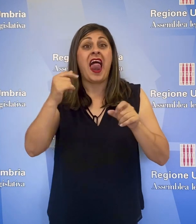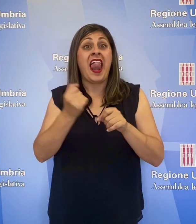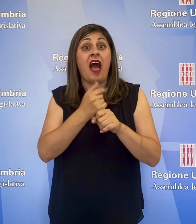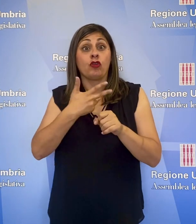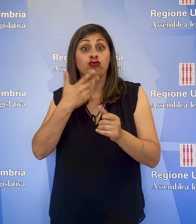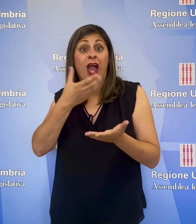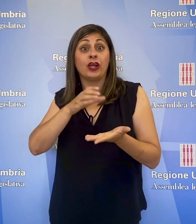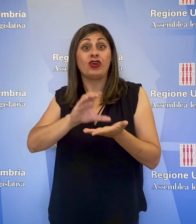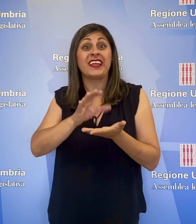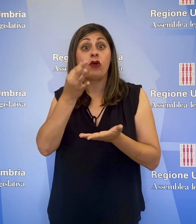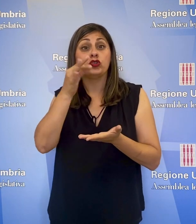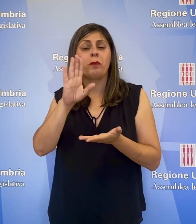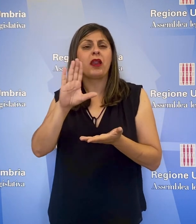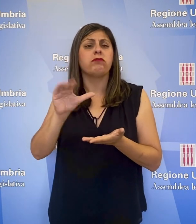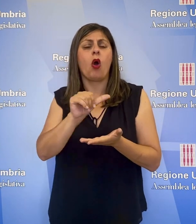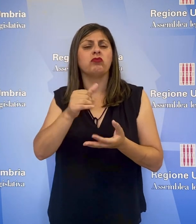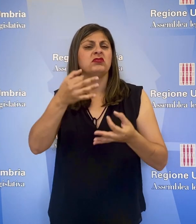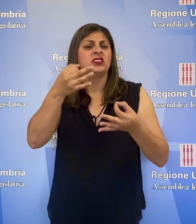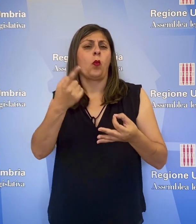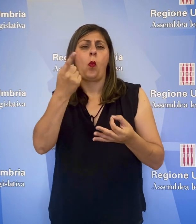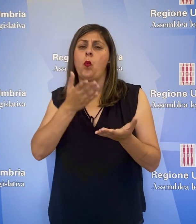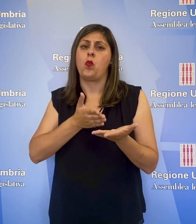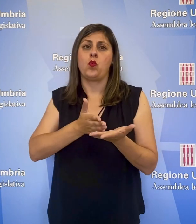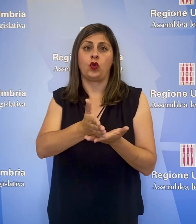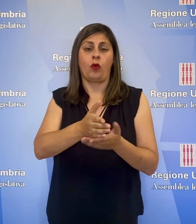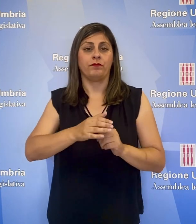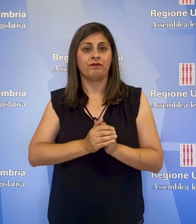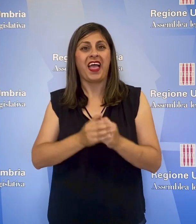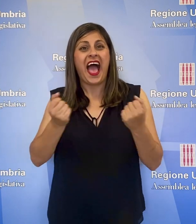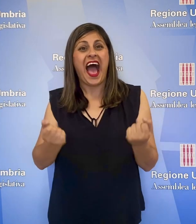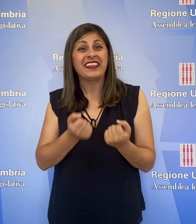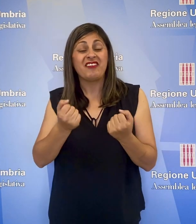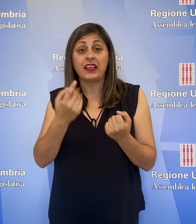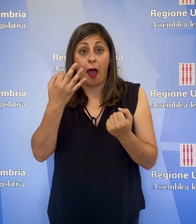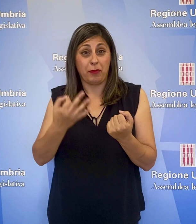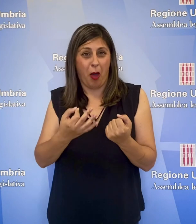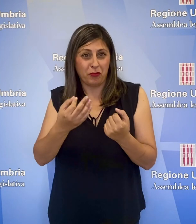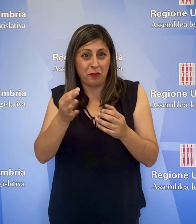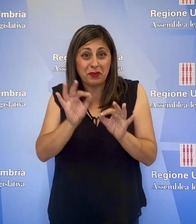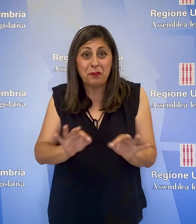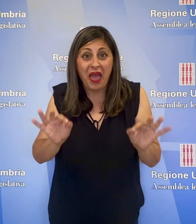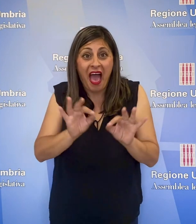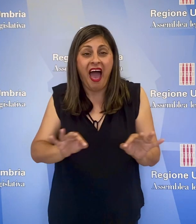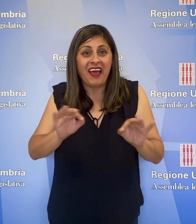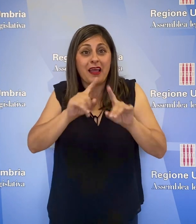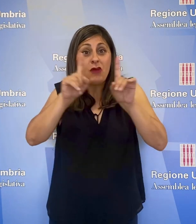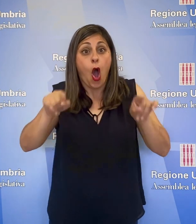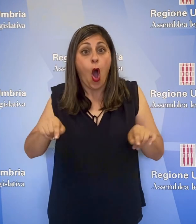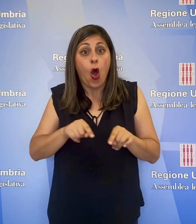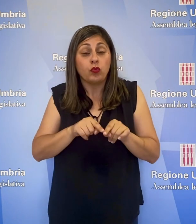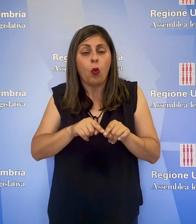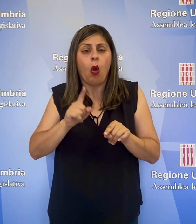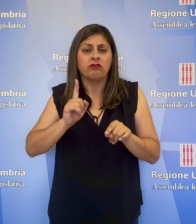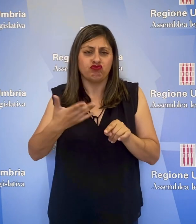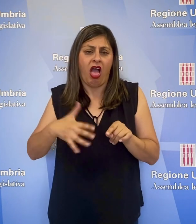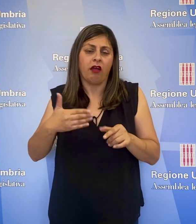dalla superbonus. Le attività per la produzione della modulistica sono in via di definizione. La